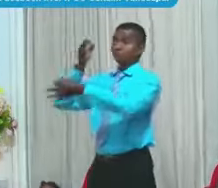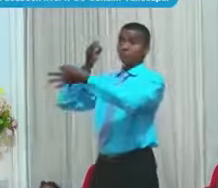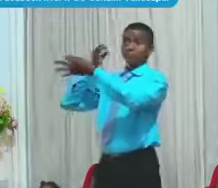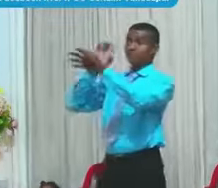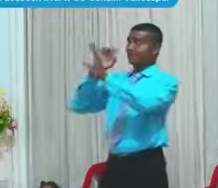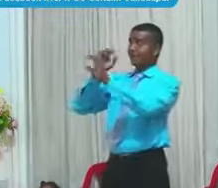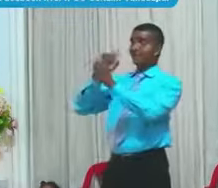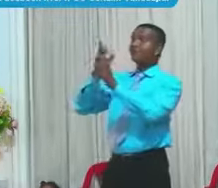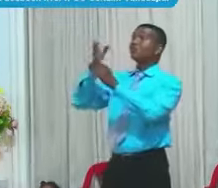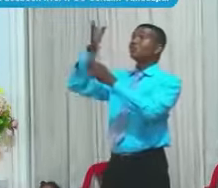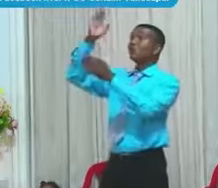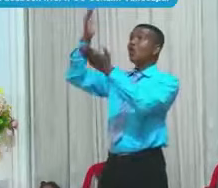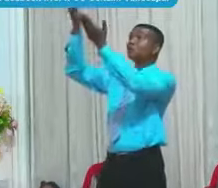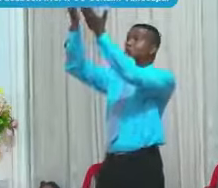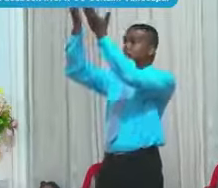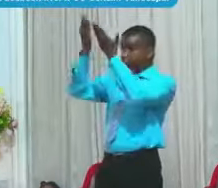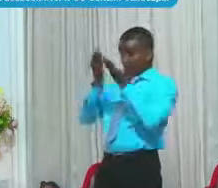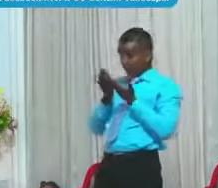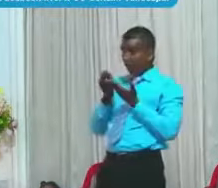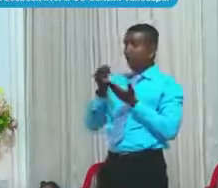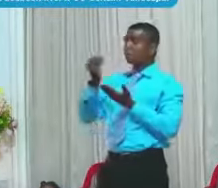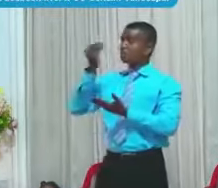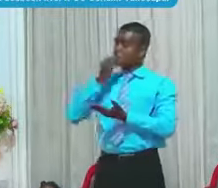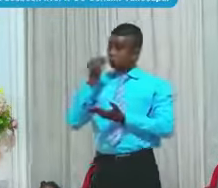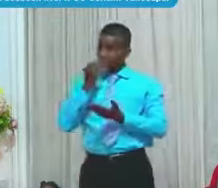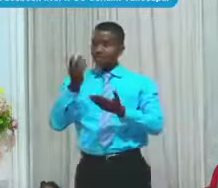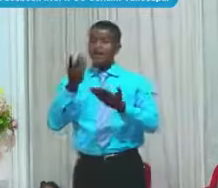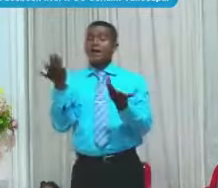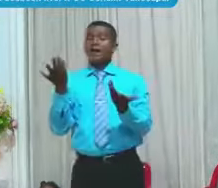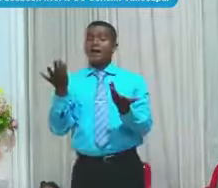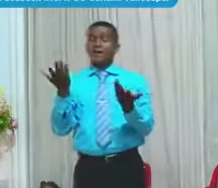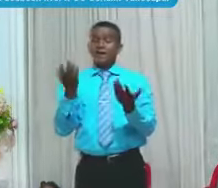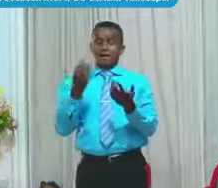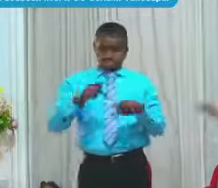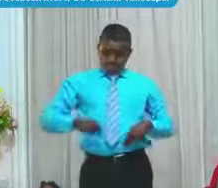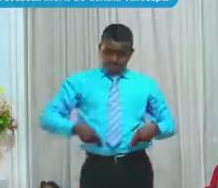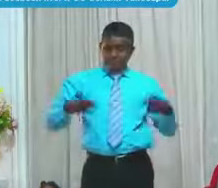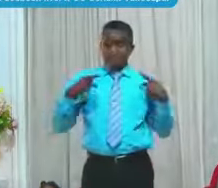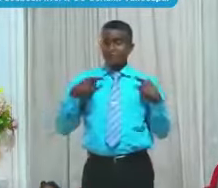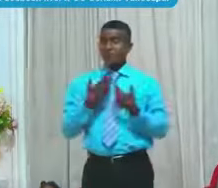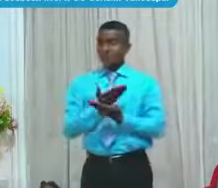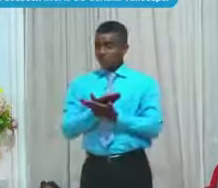todo Vida Y aliento Y todas Las cosas